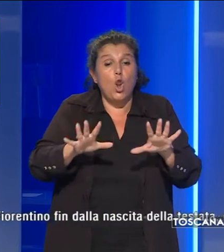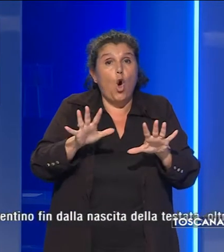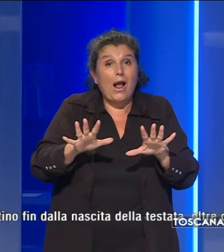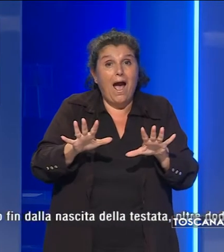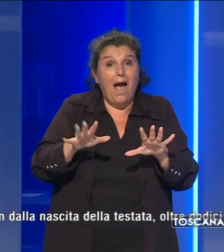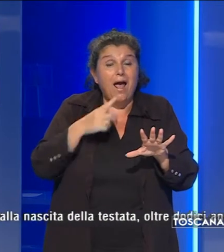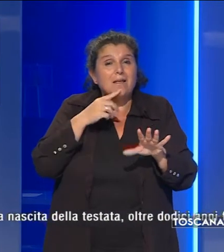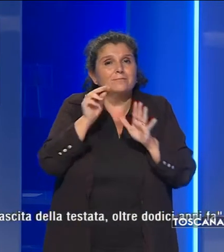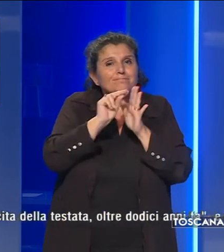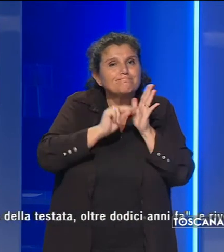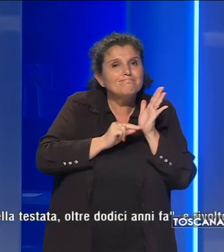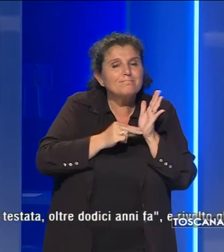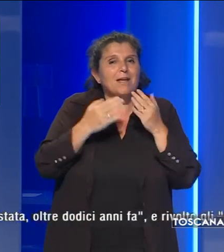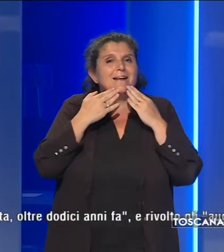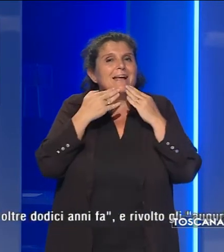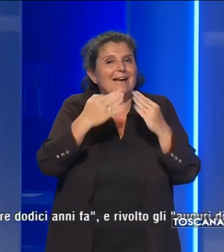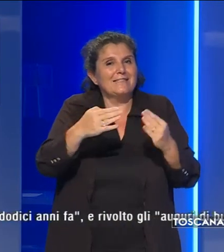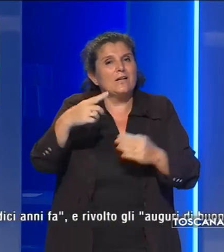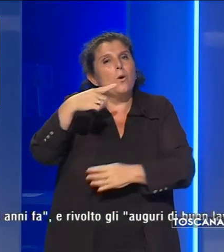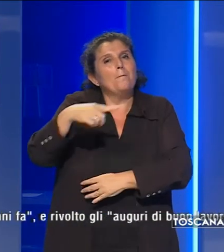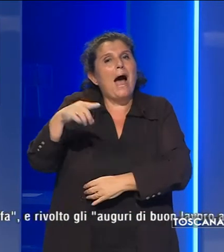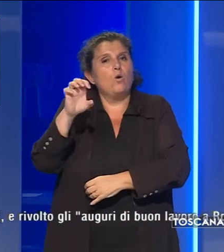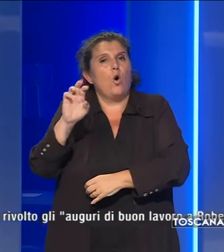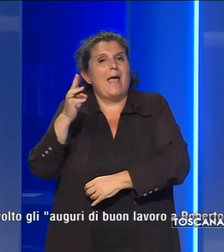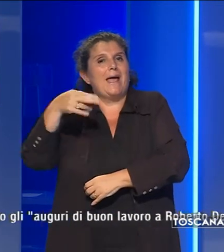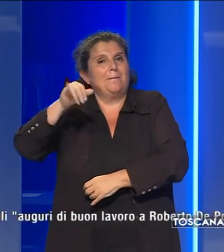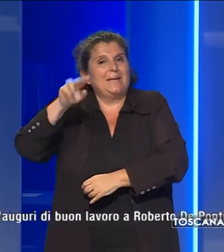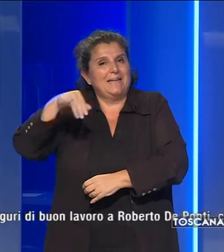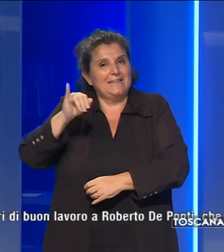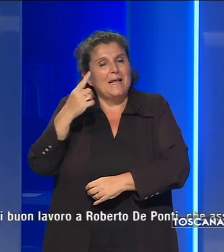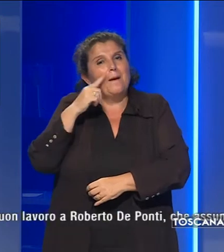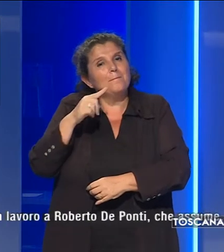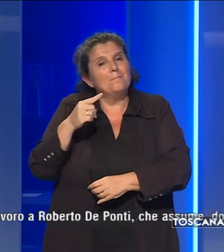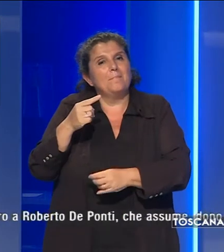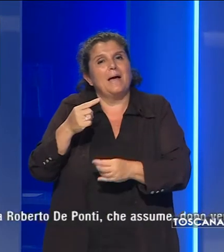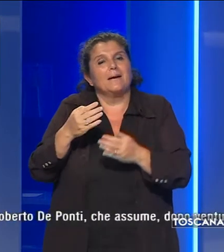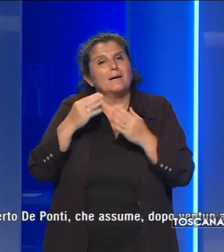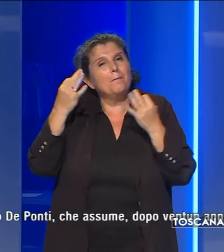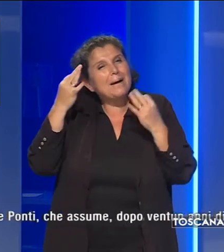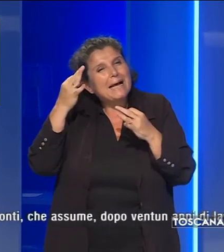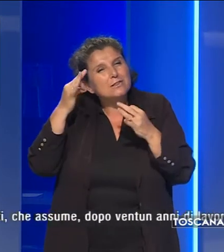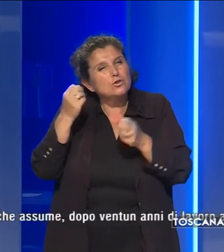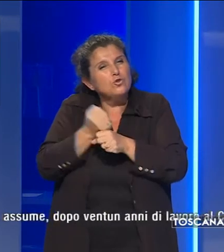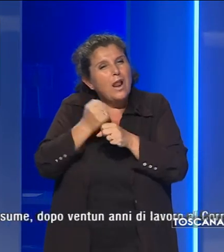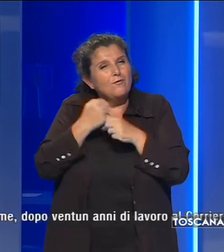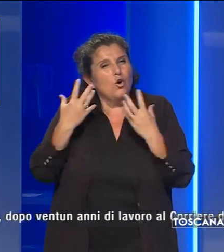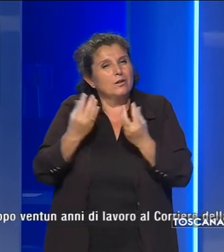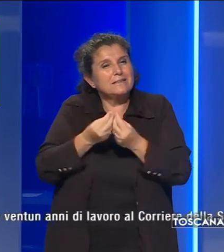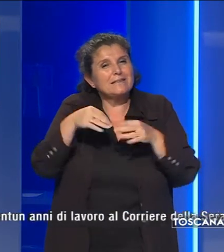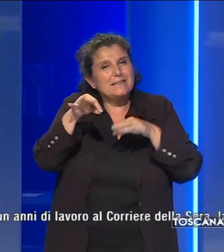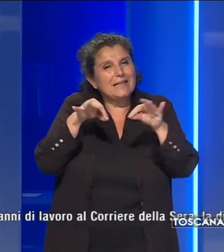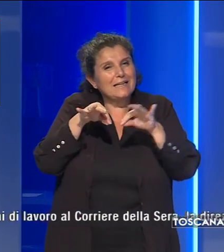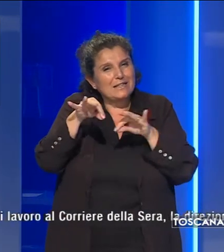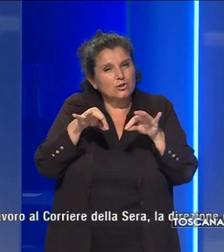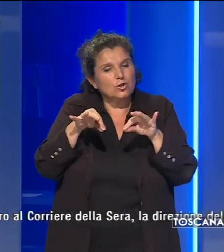una nota, ha ringraziato Paolo Ermini per il prezioso lavoro svolto dalla direzione